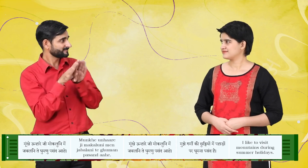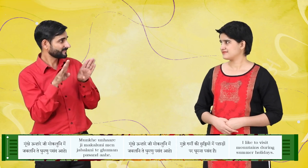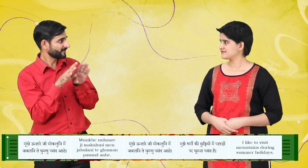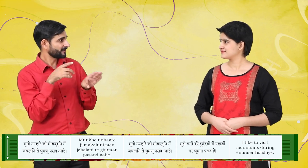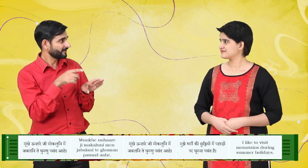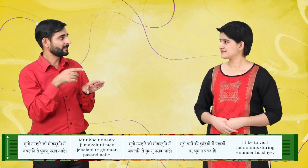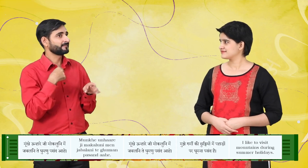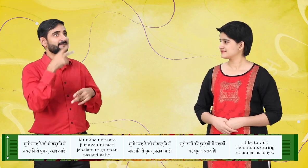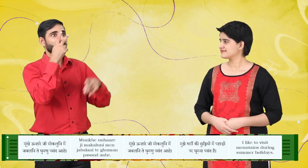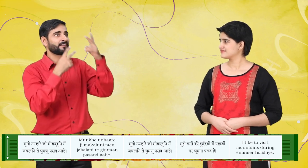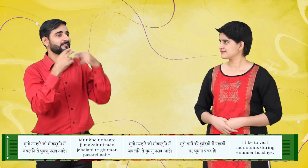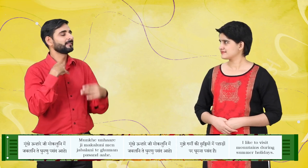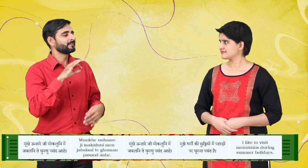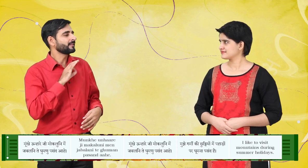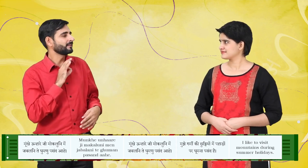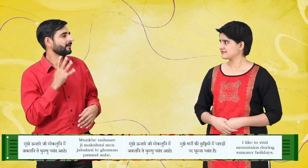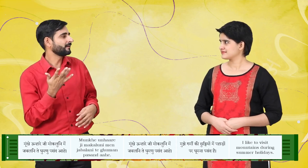में जबलन ते गुमण पसंद आहें